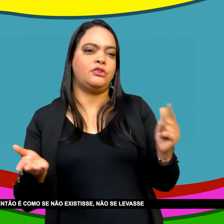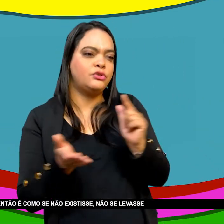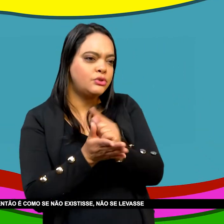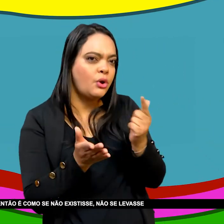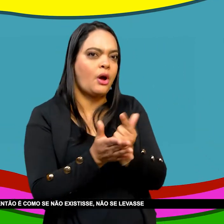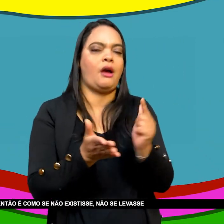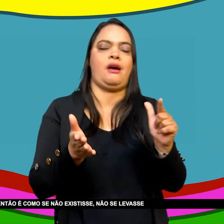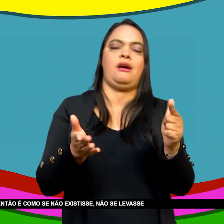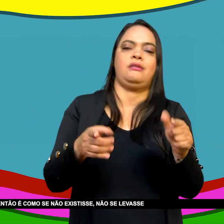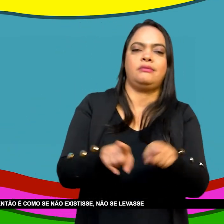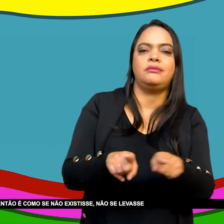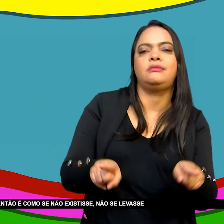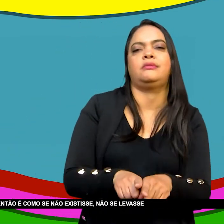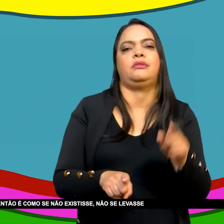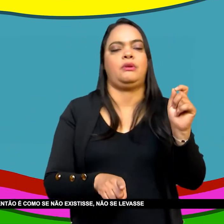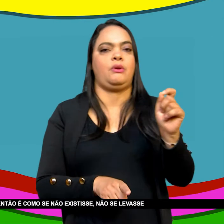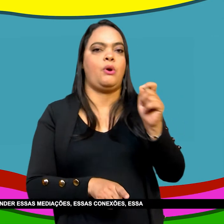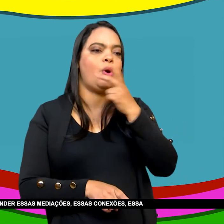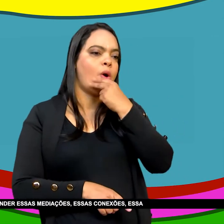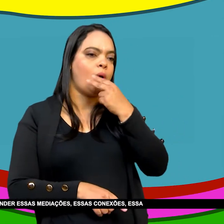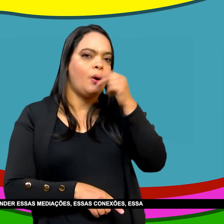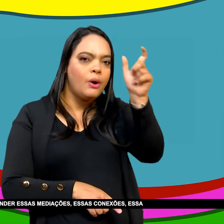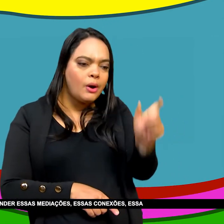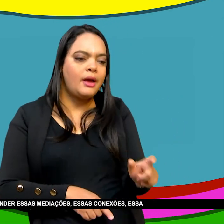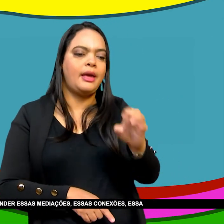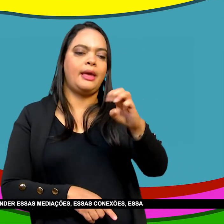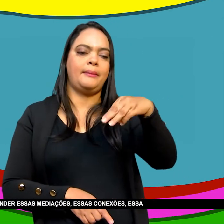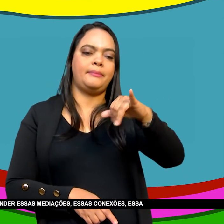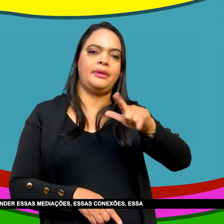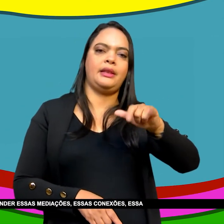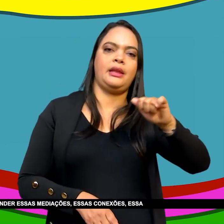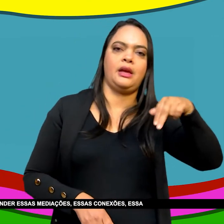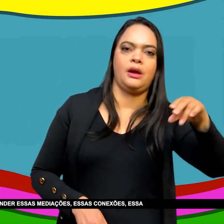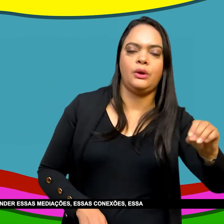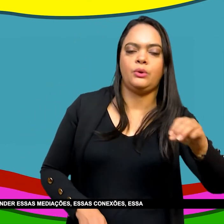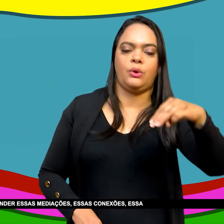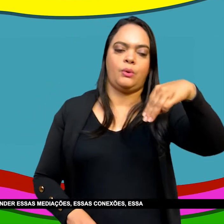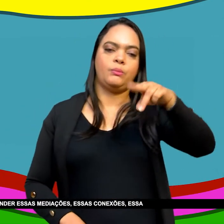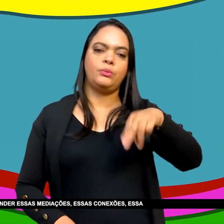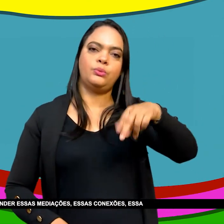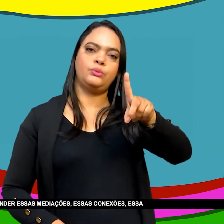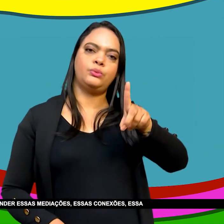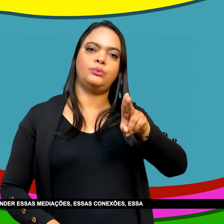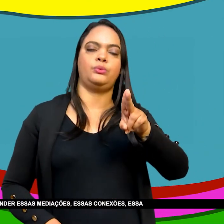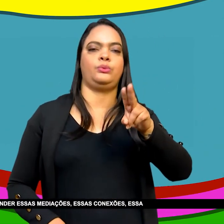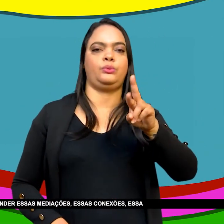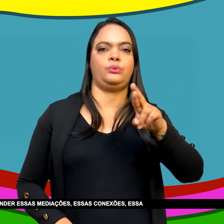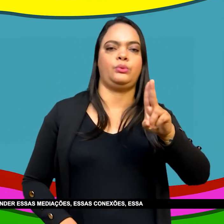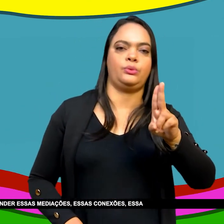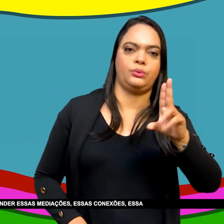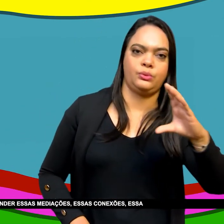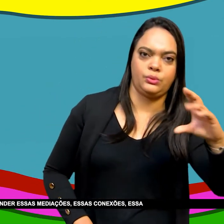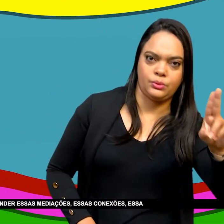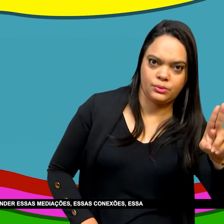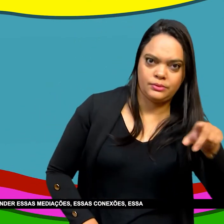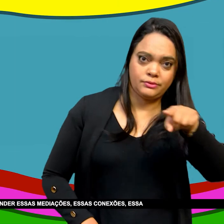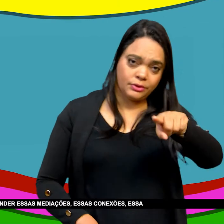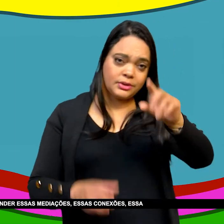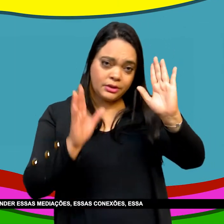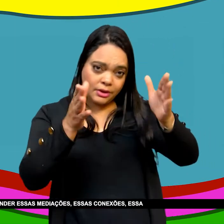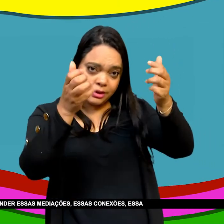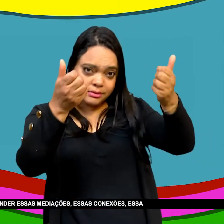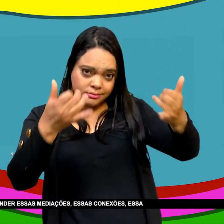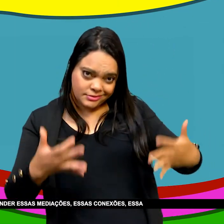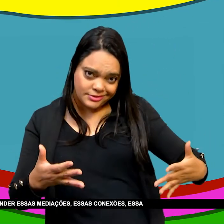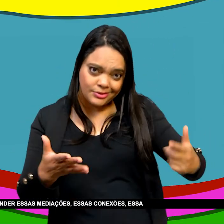Então como se não existisse Não se levasse em conta E acho que justamente A riqueza É você entender Essas mediações